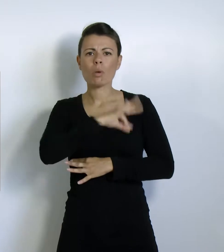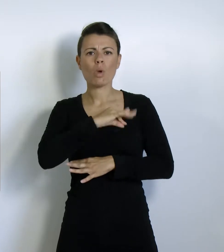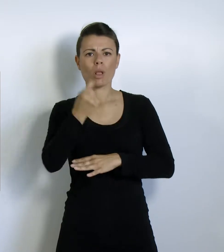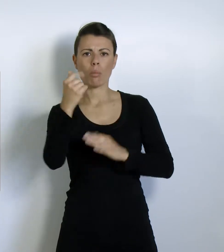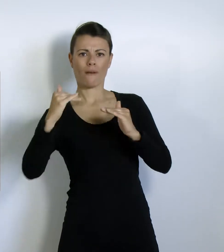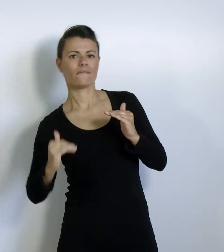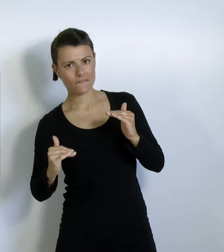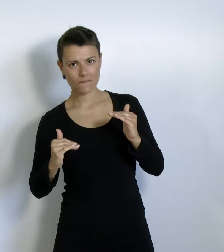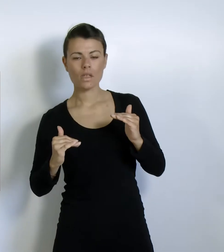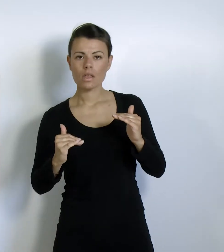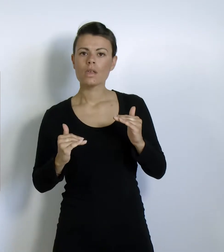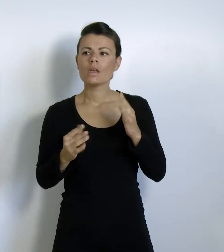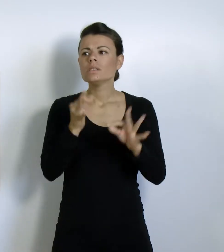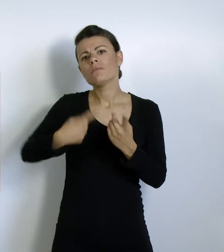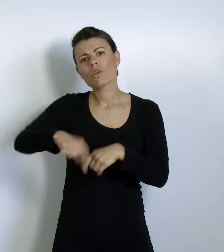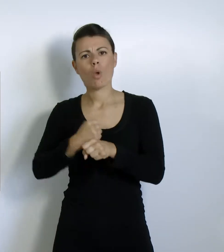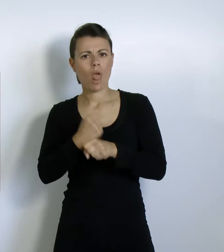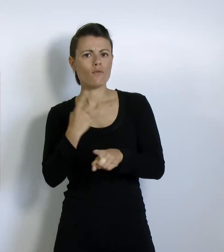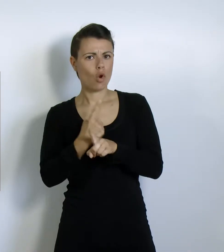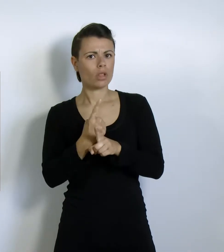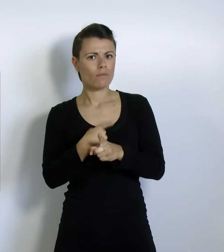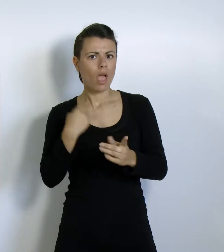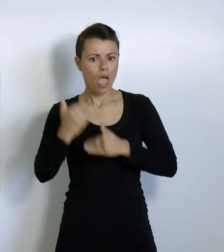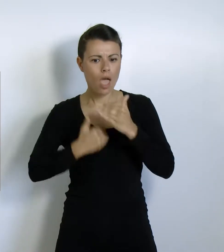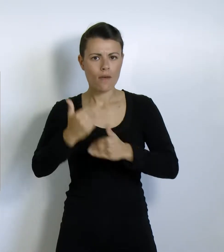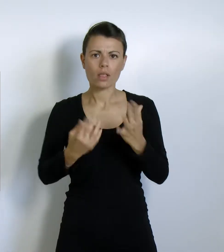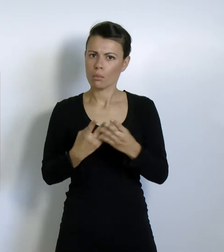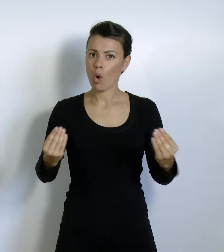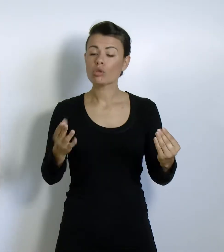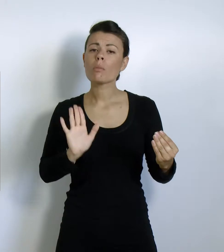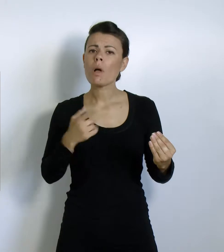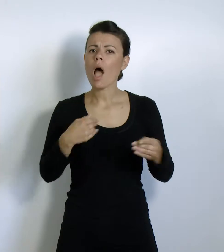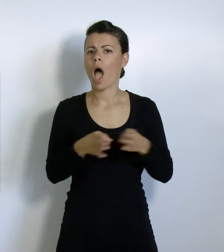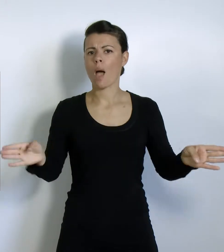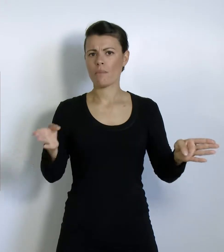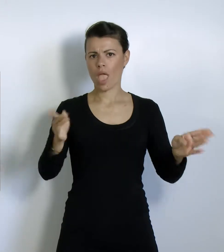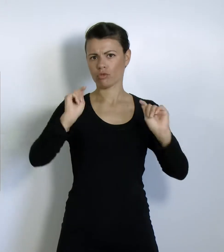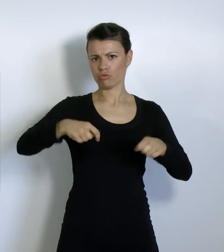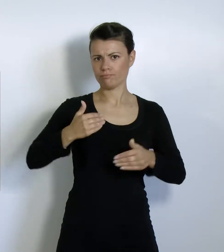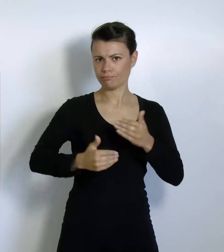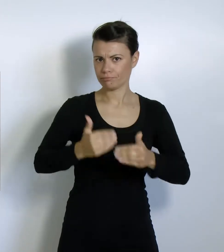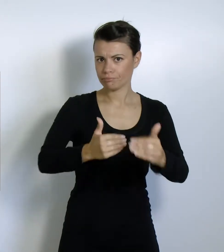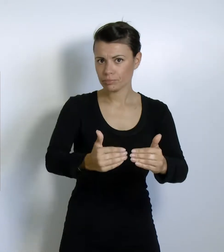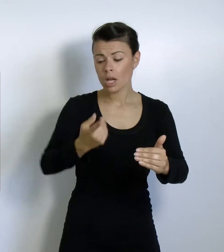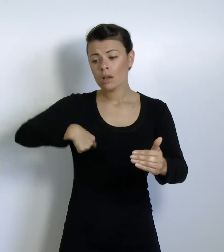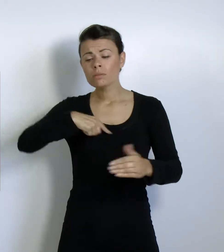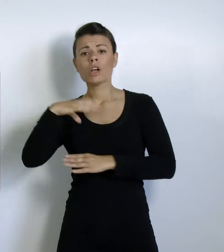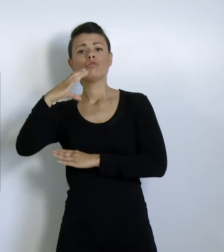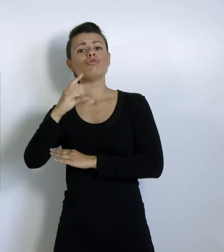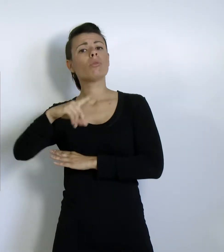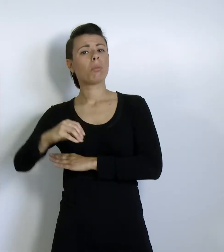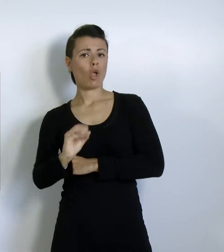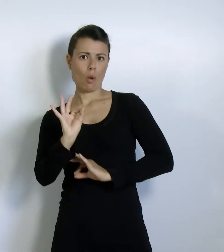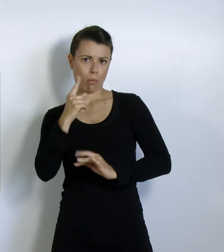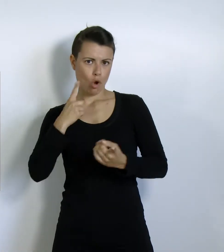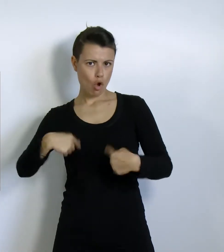guadagnare un po' di meno. Il lavoro da compiere è ancora molto, ma la strada è aperta e a nome del CPO,